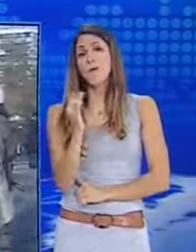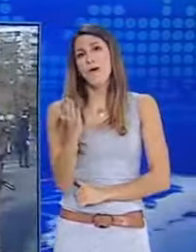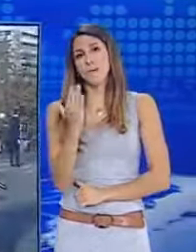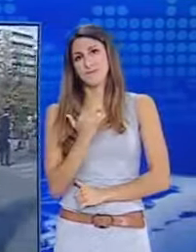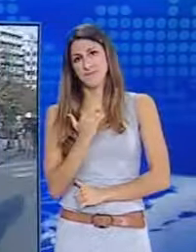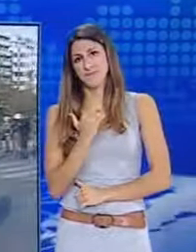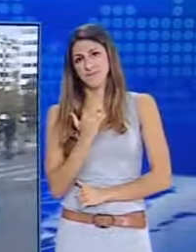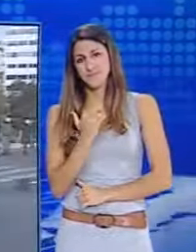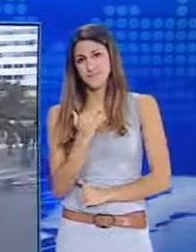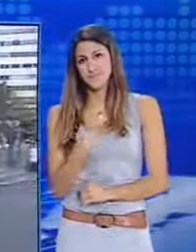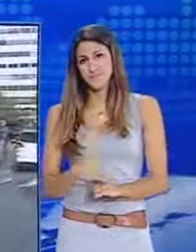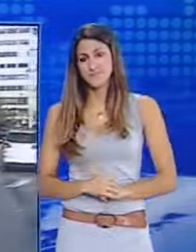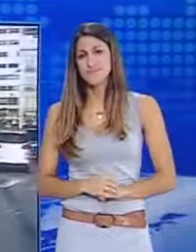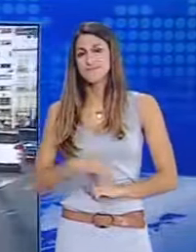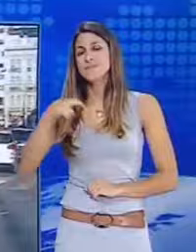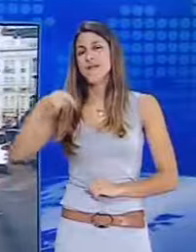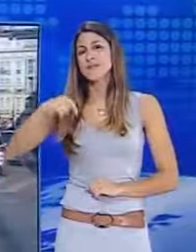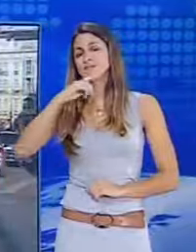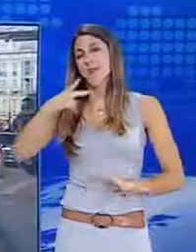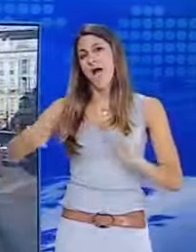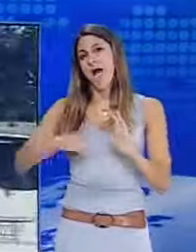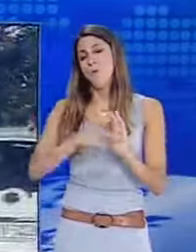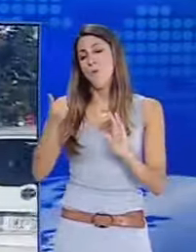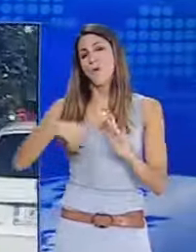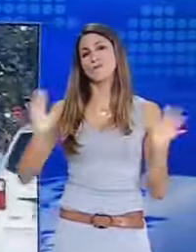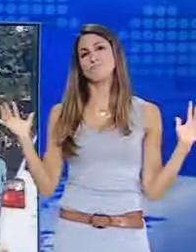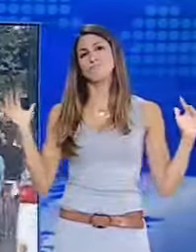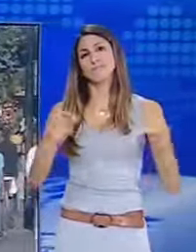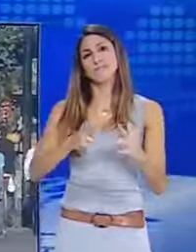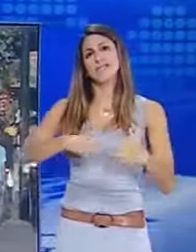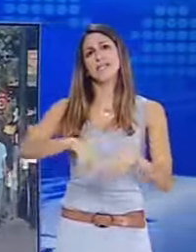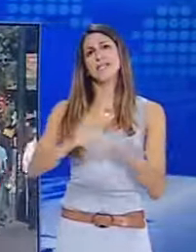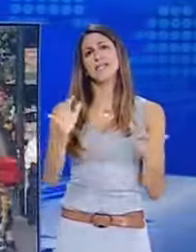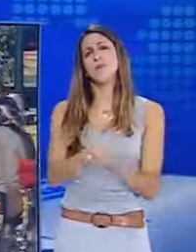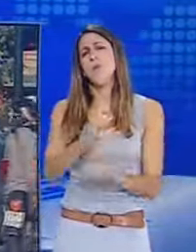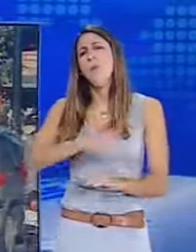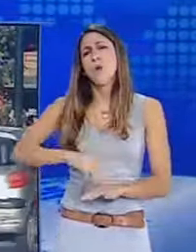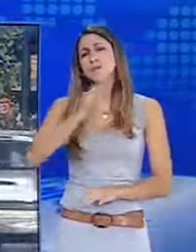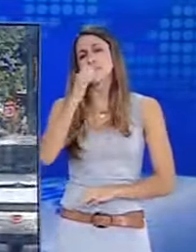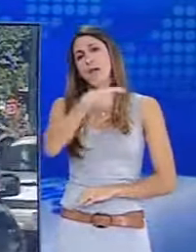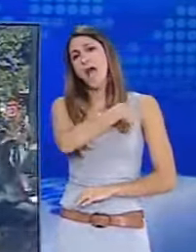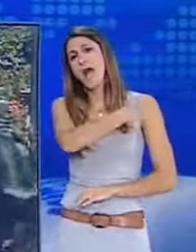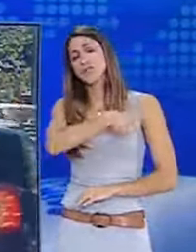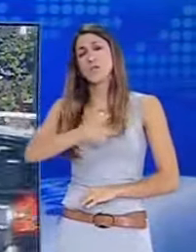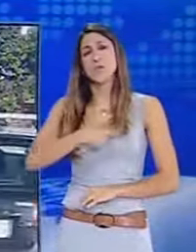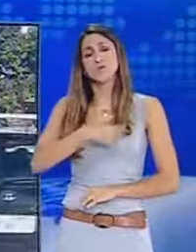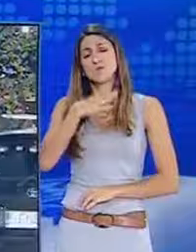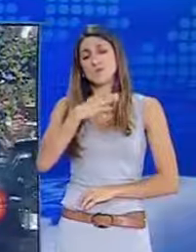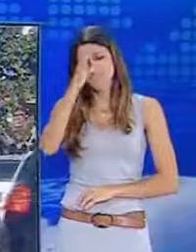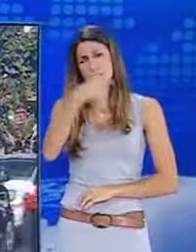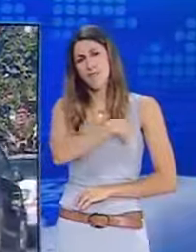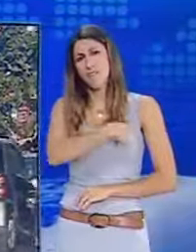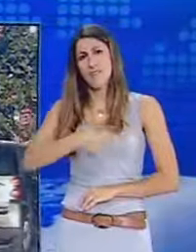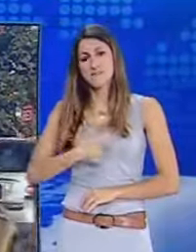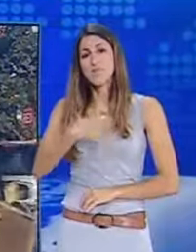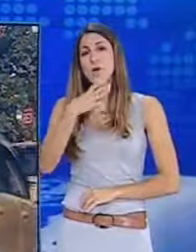απαγόρευση όλων των συναθρήσεων για σήμερα για λόγους δημόσιας ασφάλειας αποφάσισε ο Γενικός Αστυνομικός Διευθυντής Αττικής με αφορμή τη συγκέντρωση που έχει